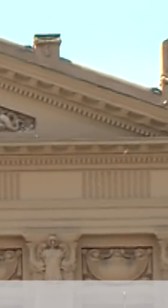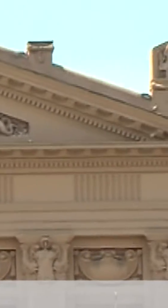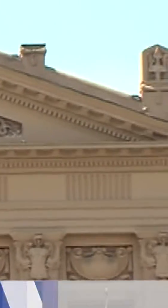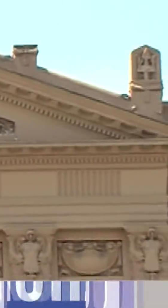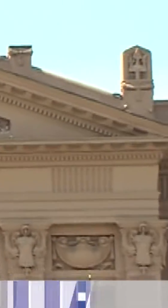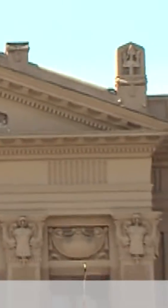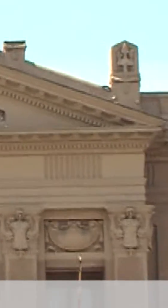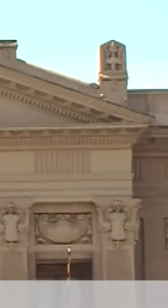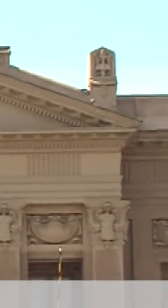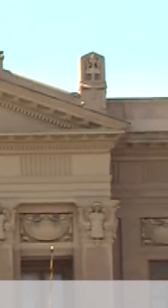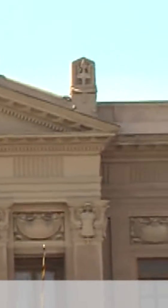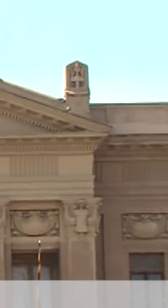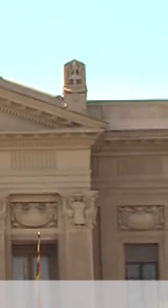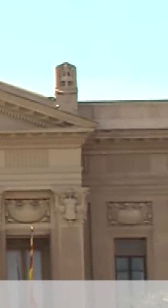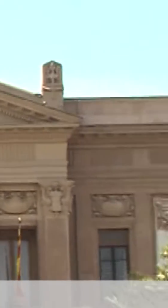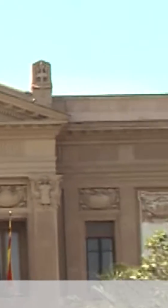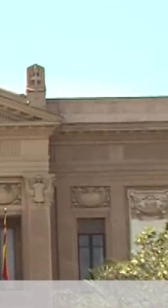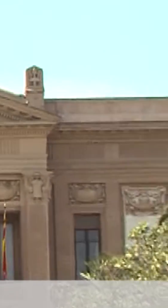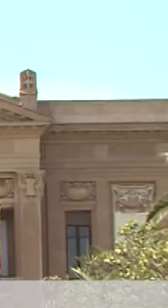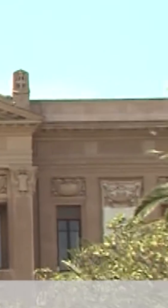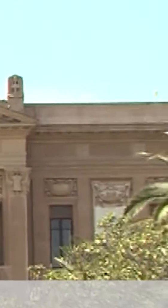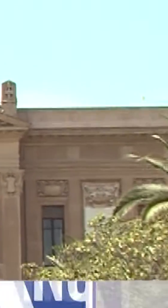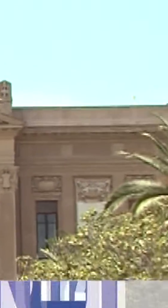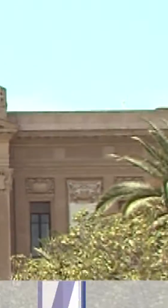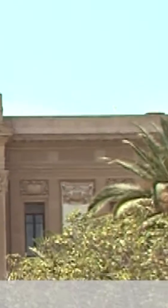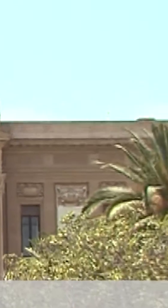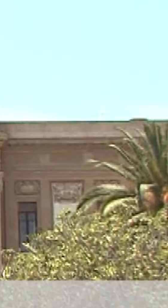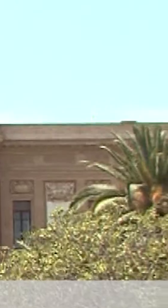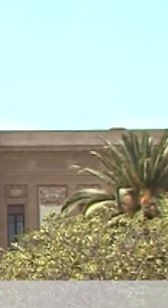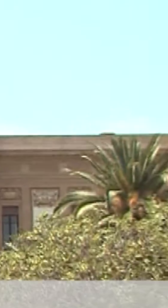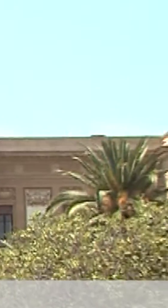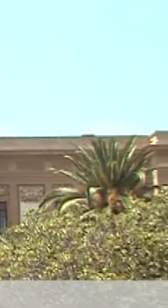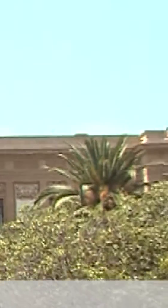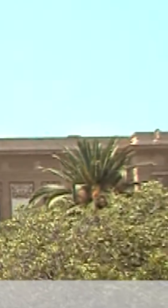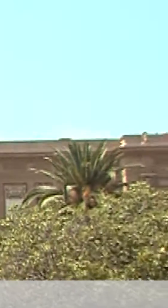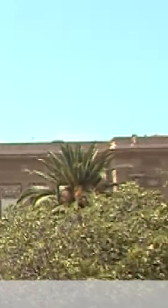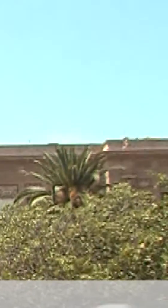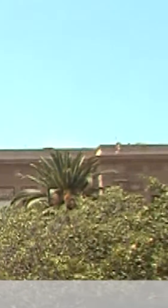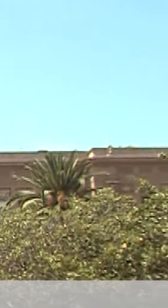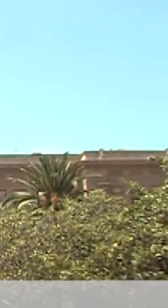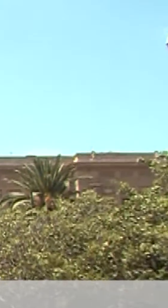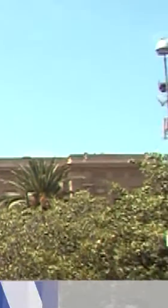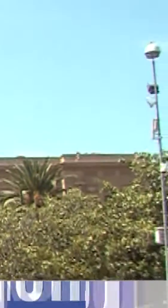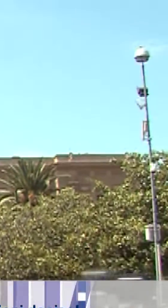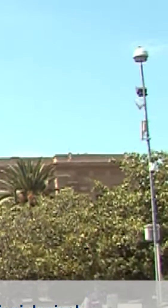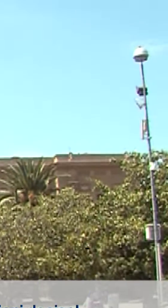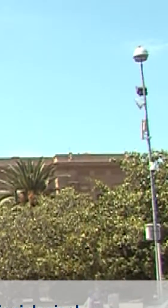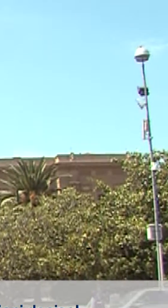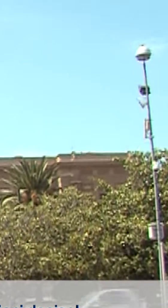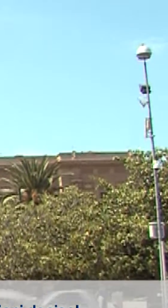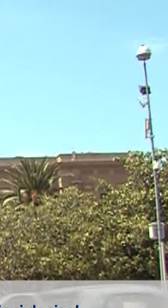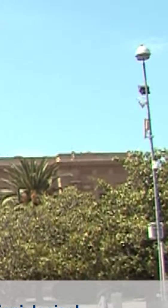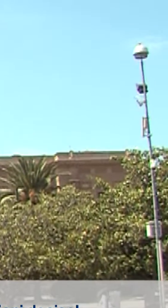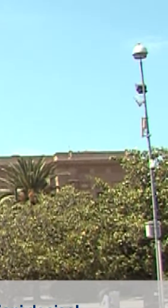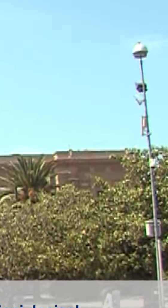Il sindaco della città metropolitana di Messina, Cateno De Luca, è impegnato in prima fila in questi giorni di emergenza per contrastare il coronavirus.